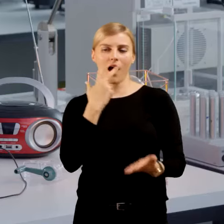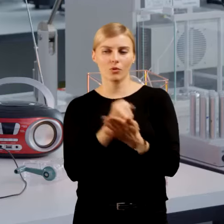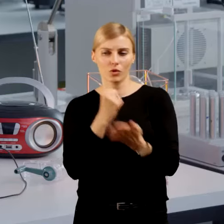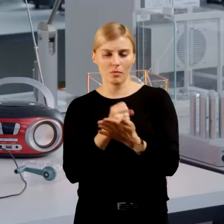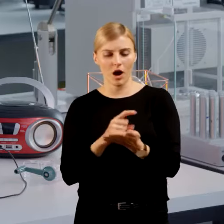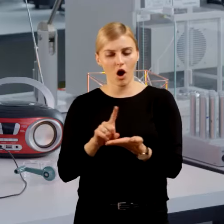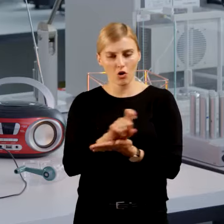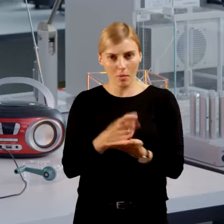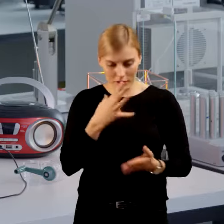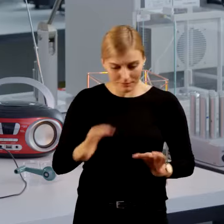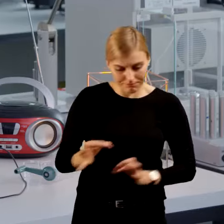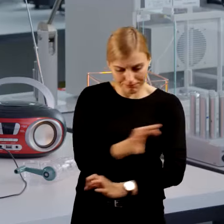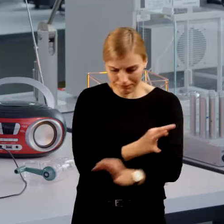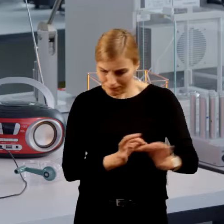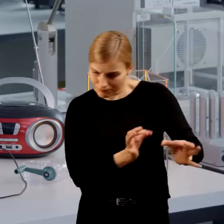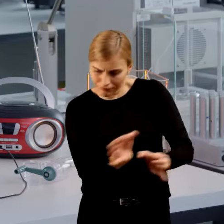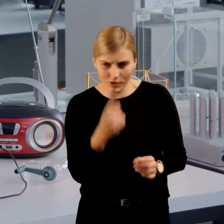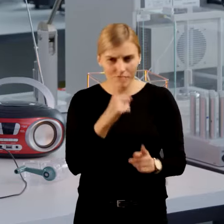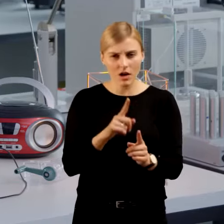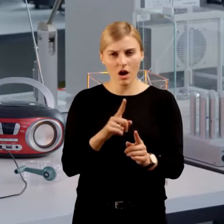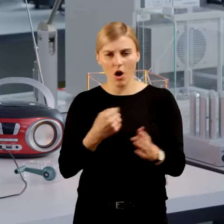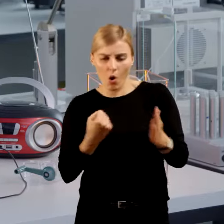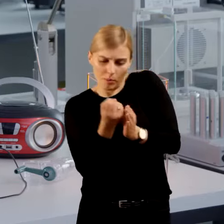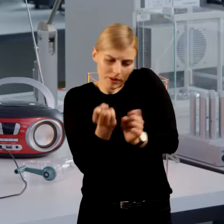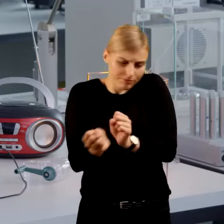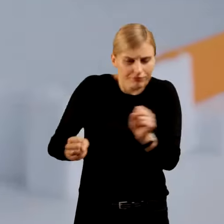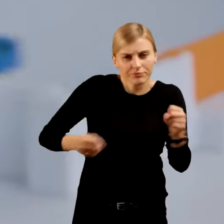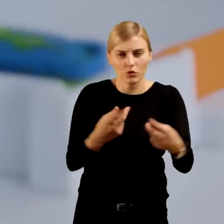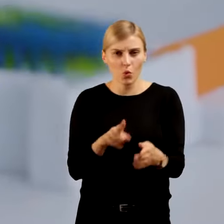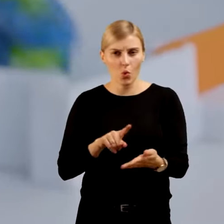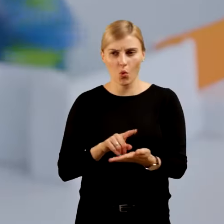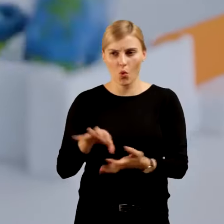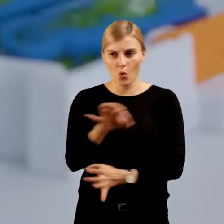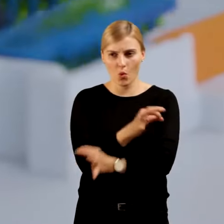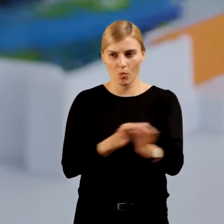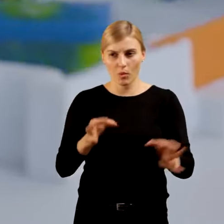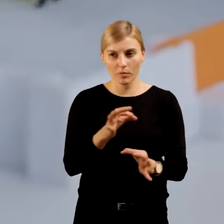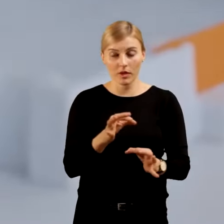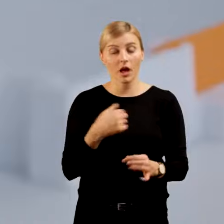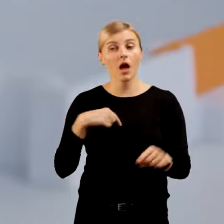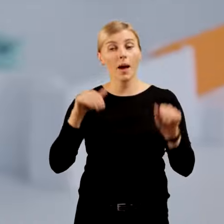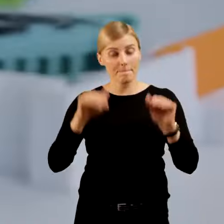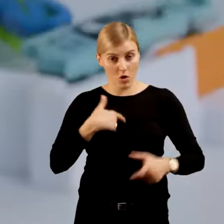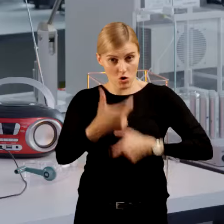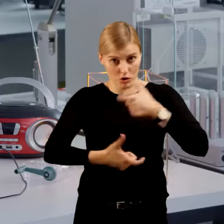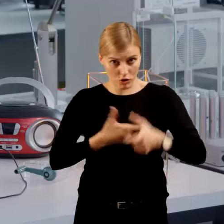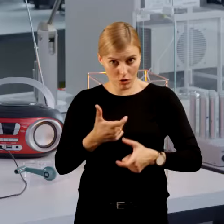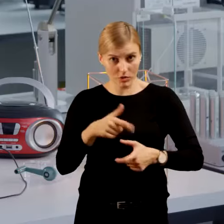Poruszają się chaotycznie, odbijając się od siebie i od krawędzi. Ale ja potrafię sprawić, że moje